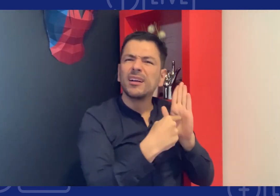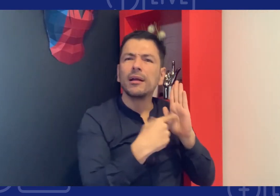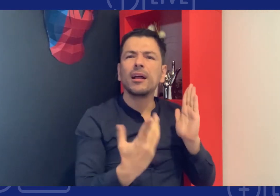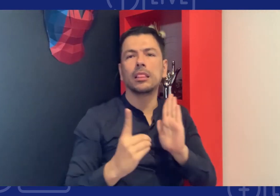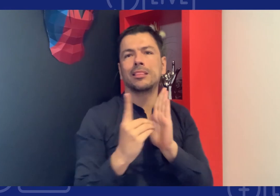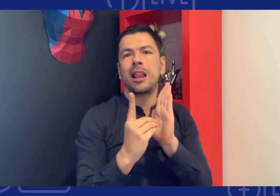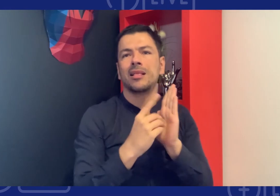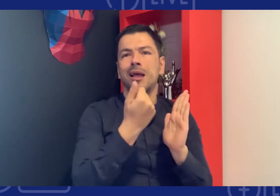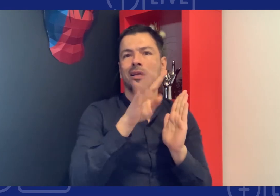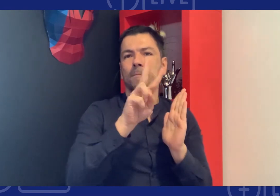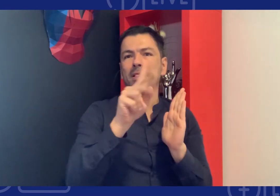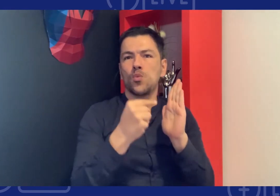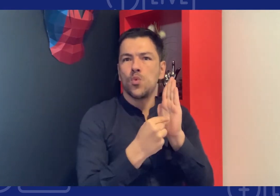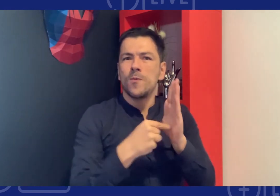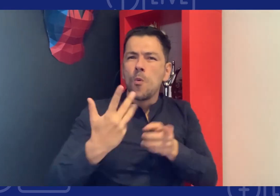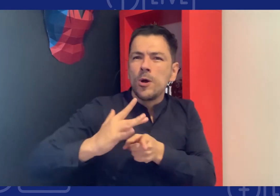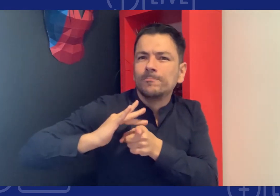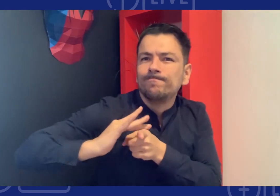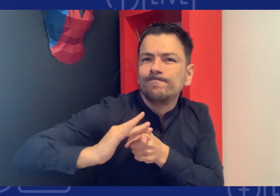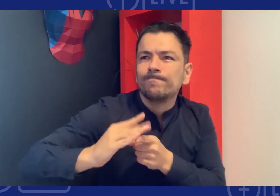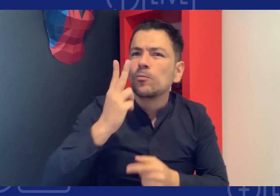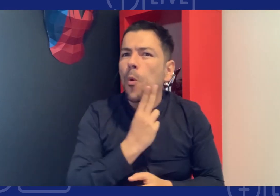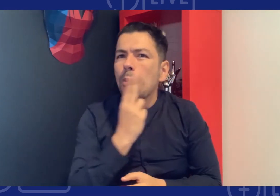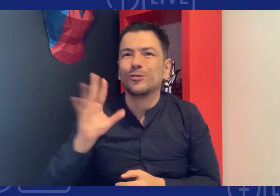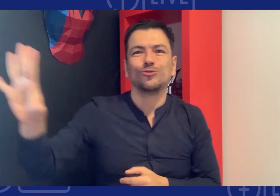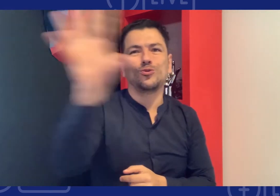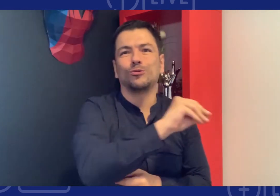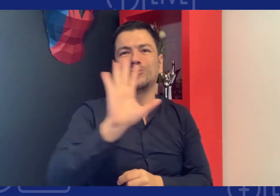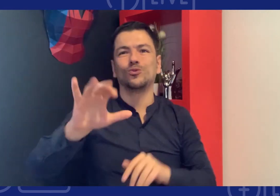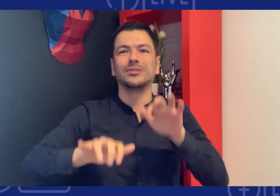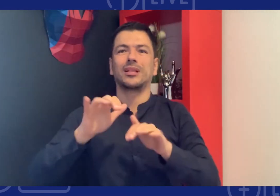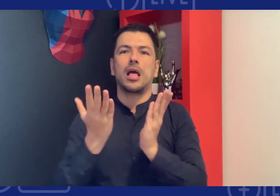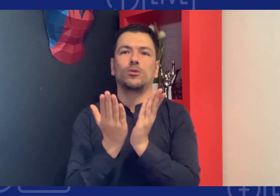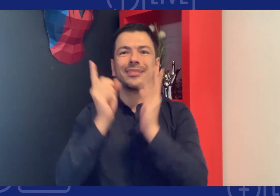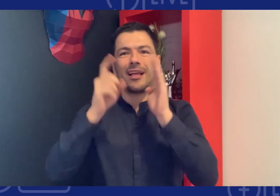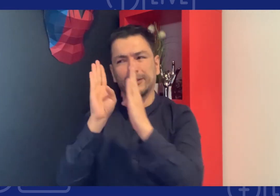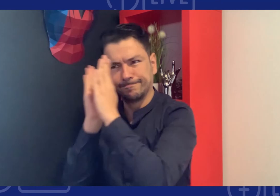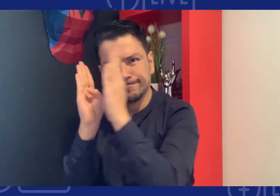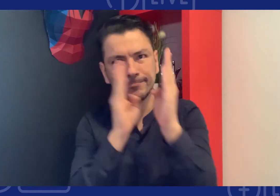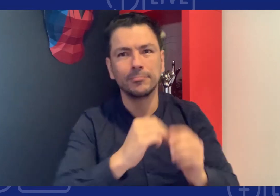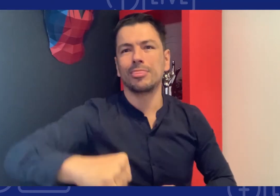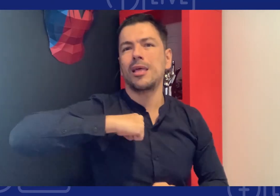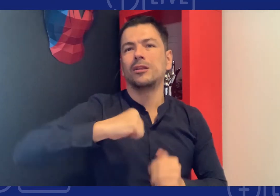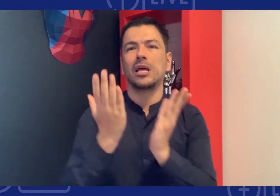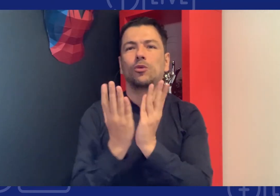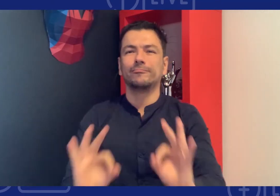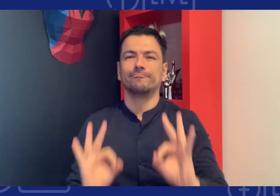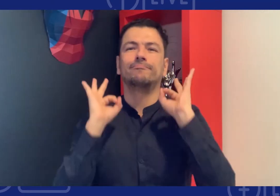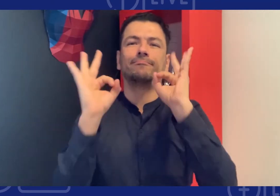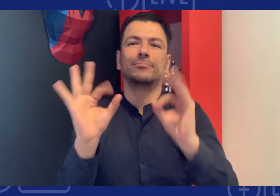unidad es importante y va acorde al decreto 14 21 es un decreto